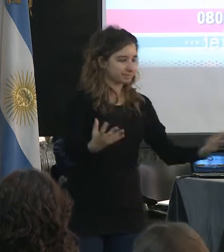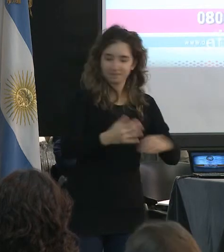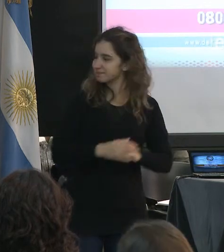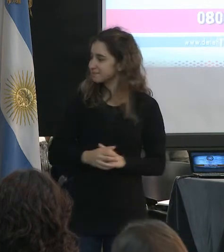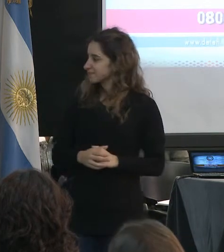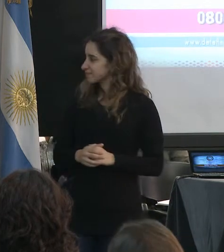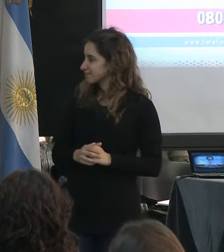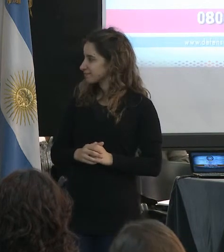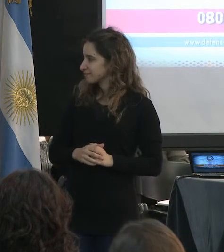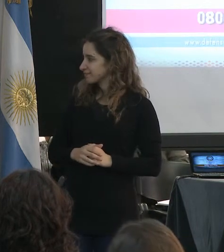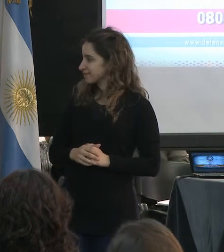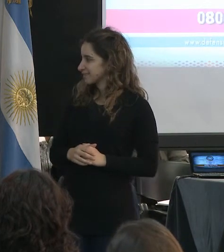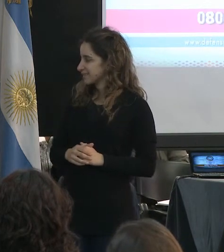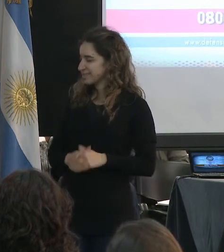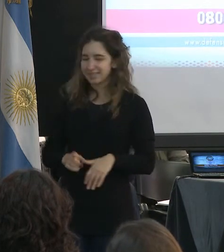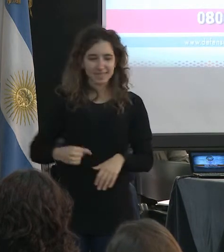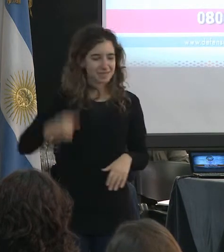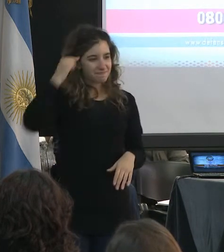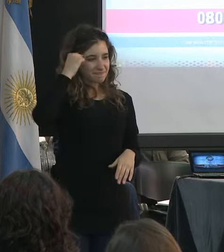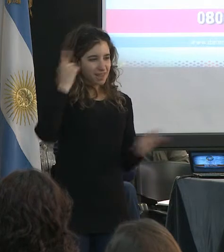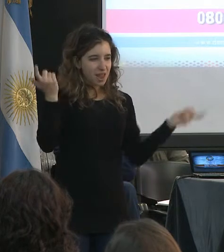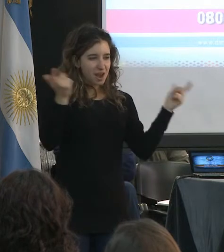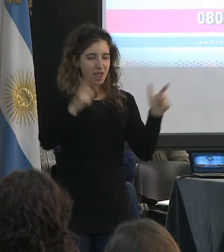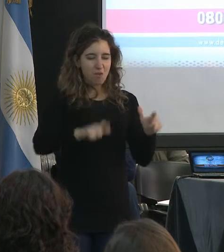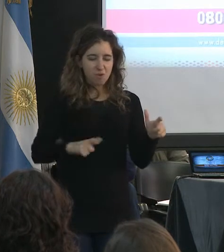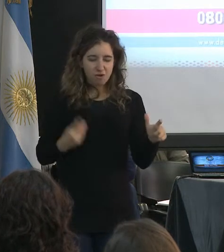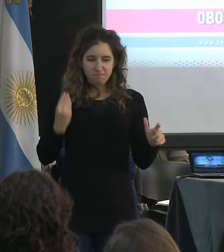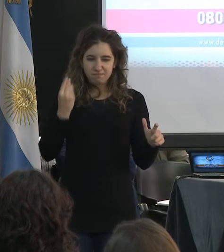En realidad me animé a venir a esta reunión